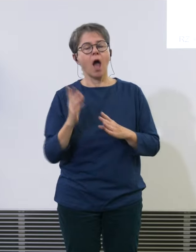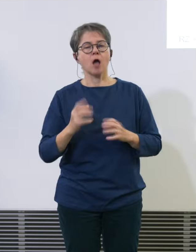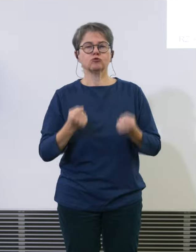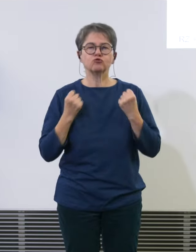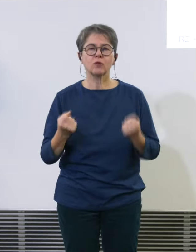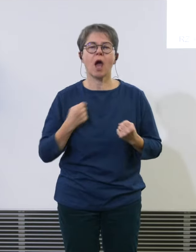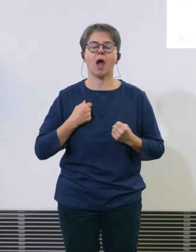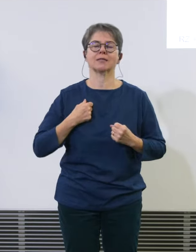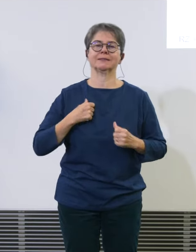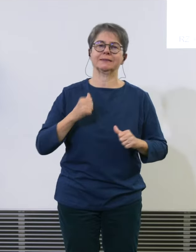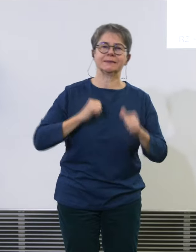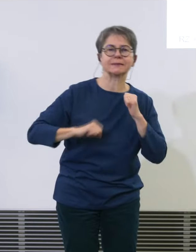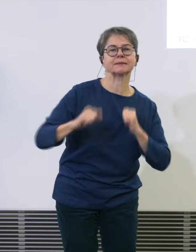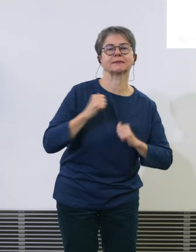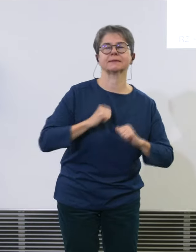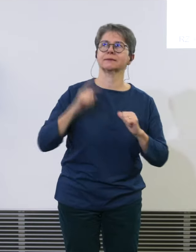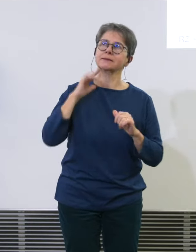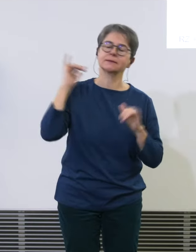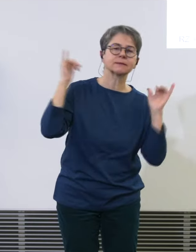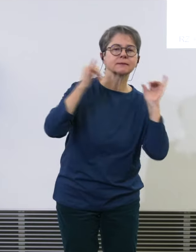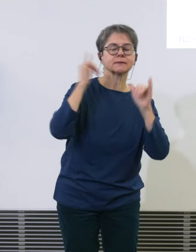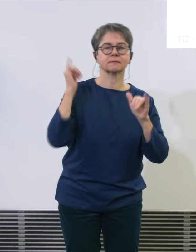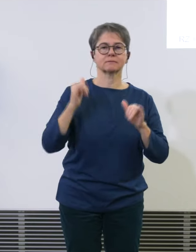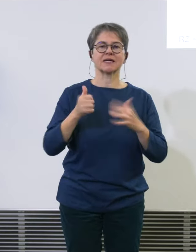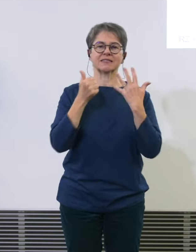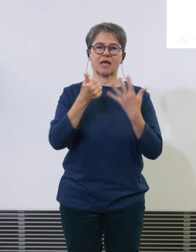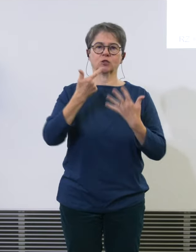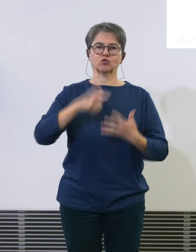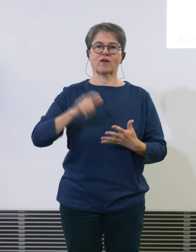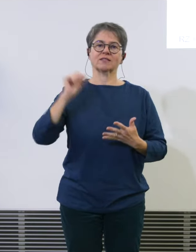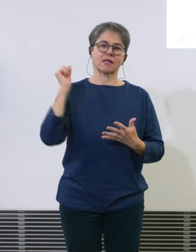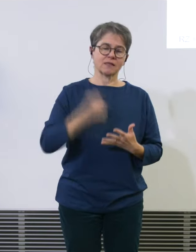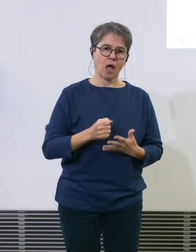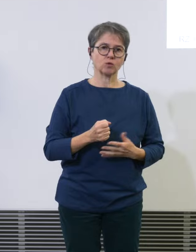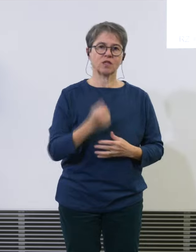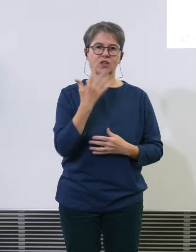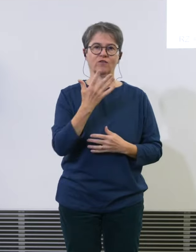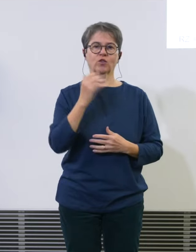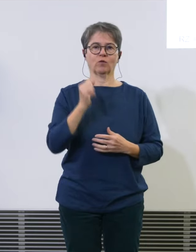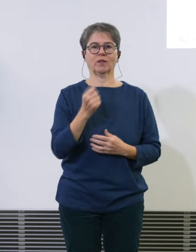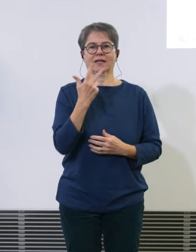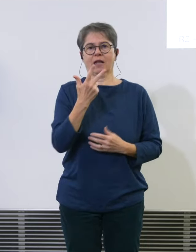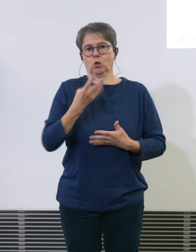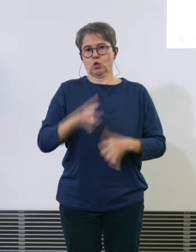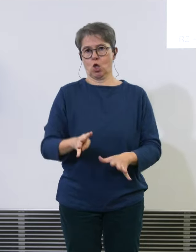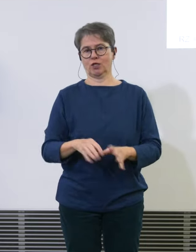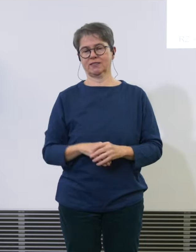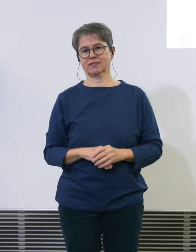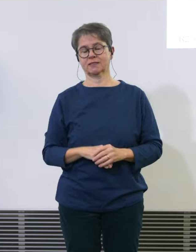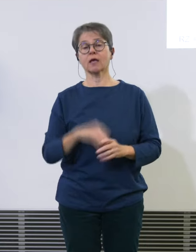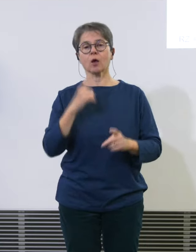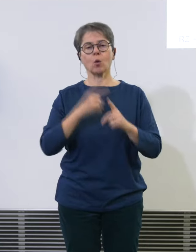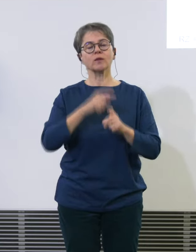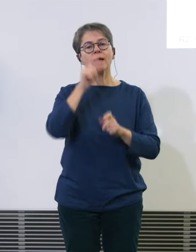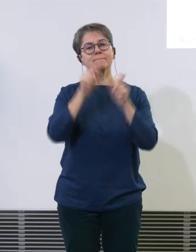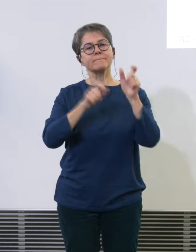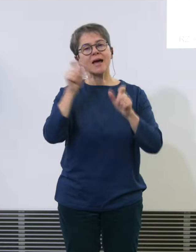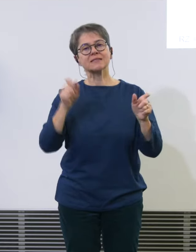sich auf 26'593. Und die Zahl der Personen, die in der Nacht im